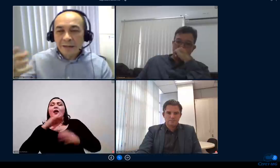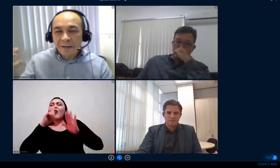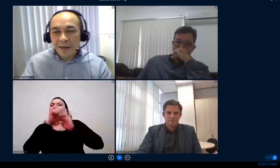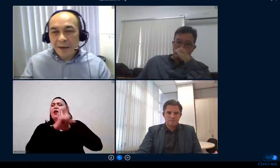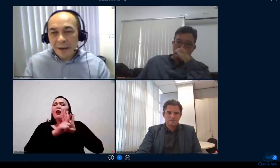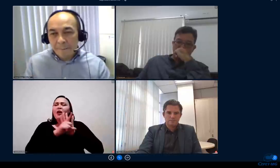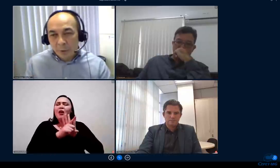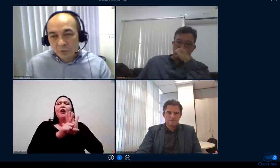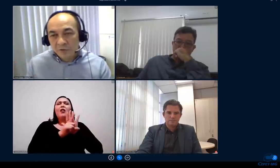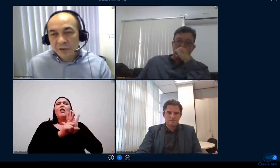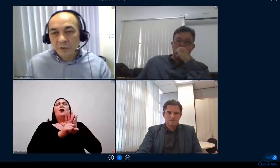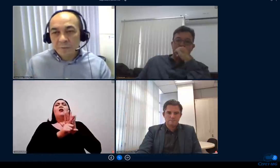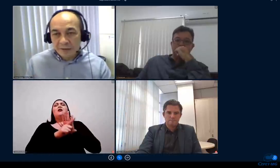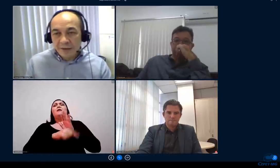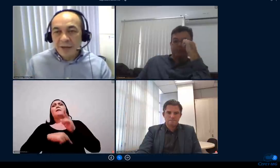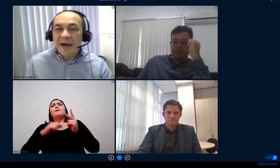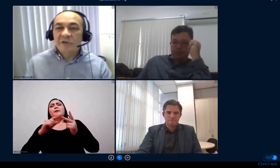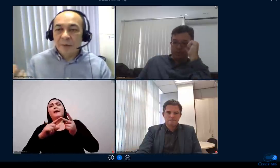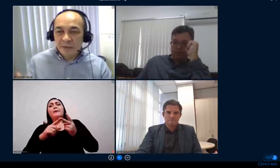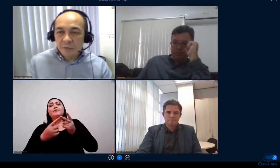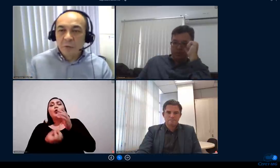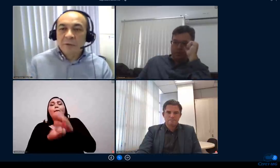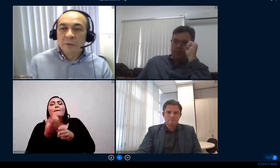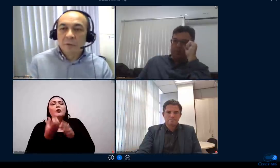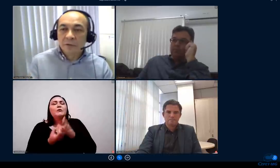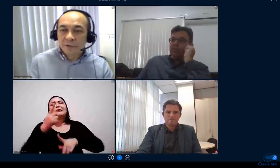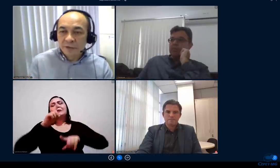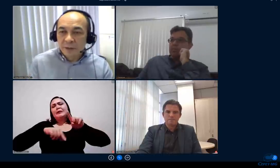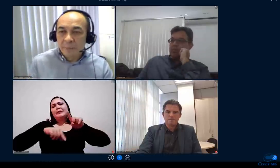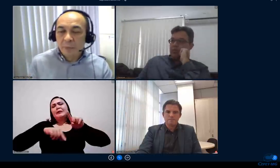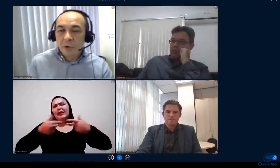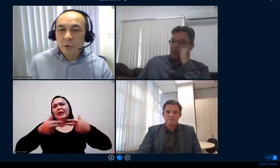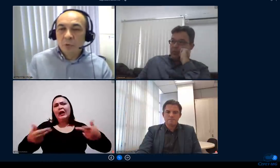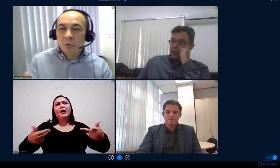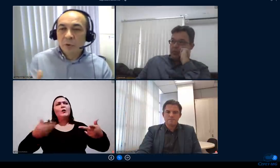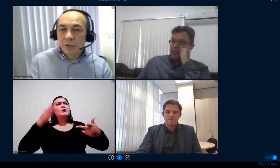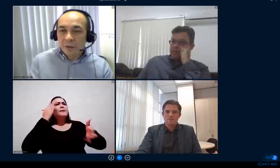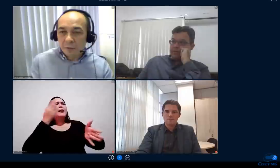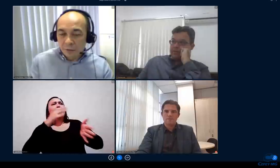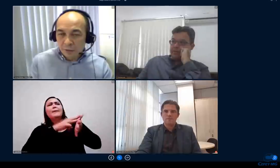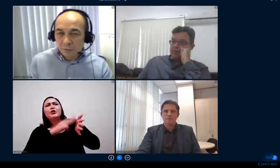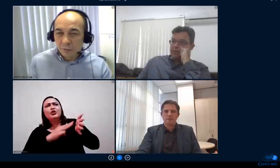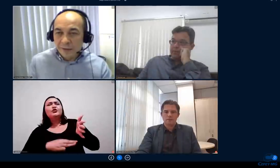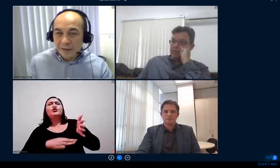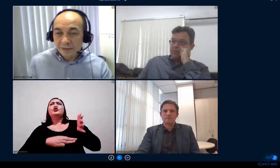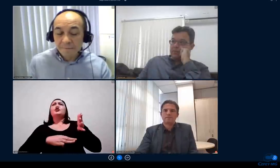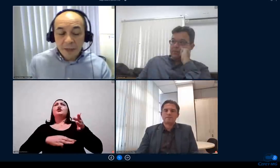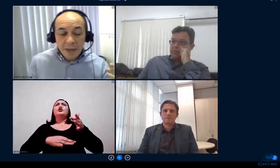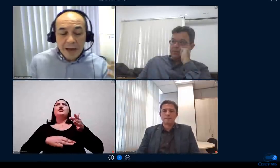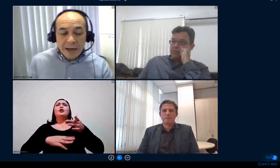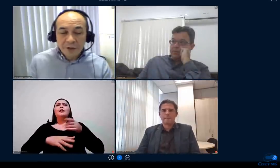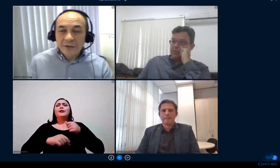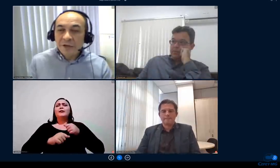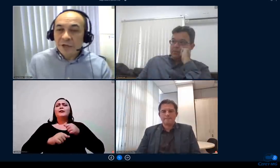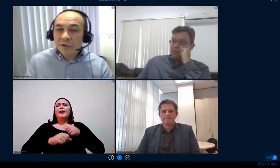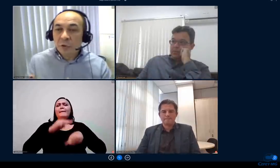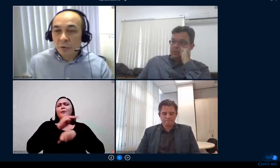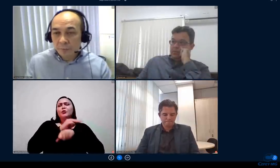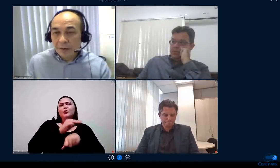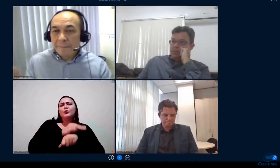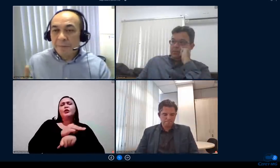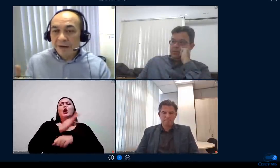até a produção de materiais passando por metodologia por tutoria e tudo mais a gente